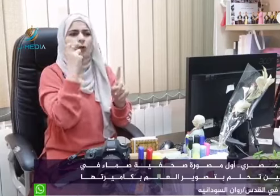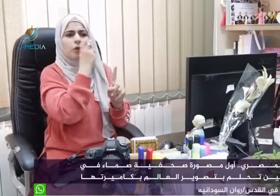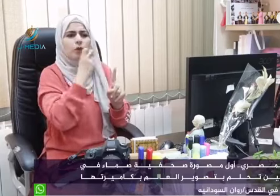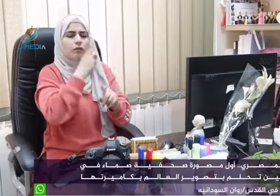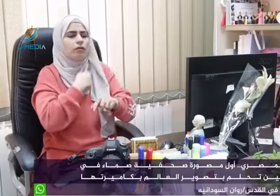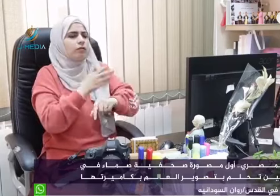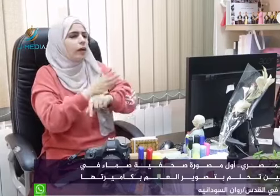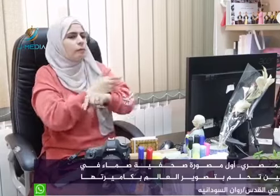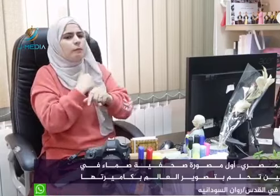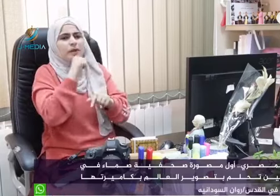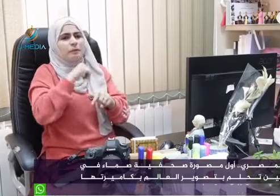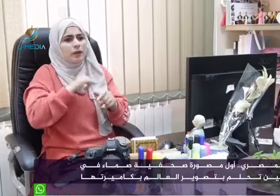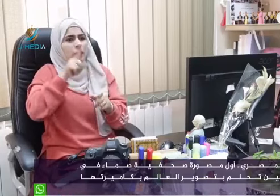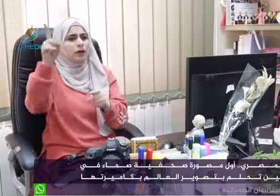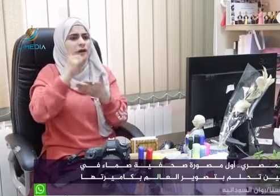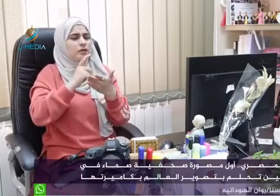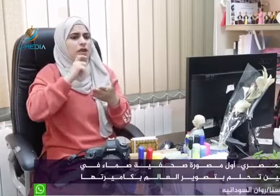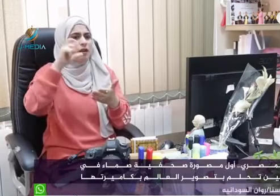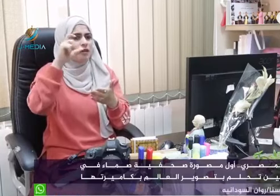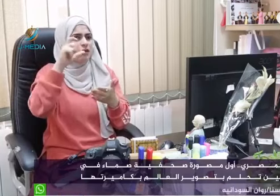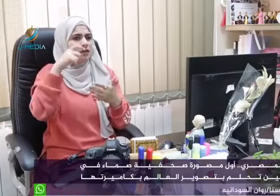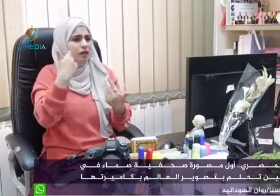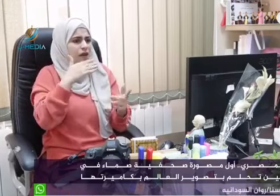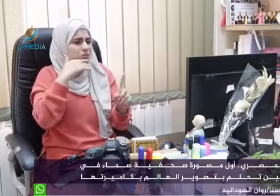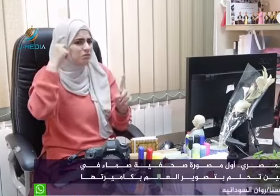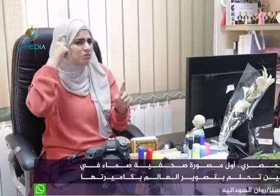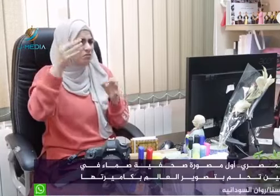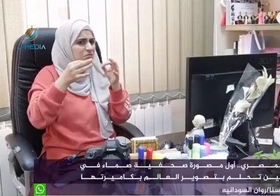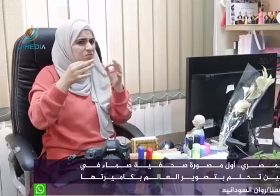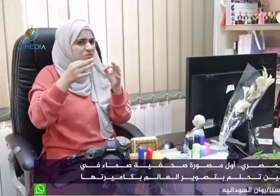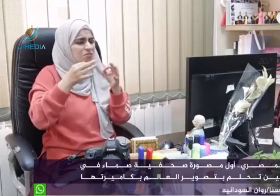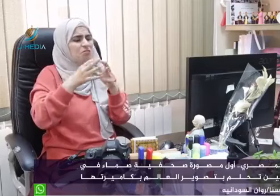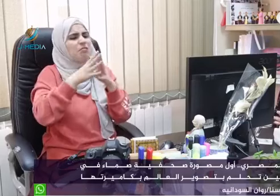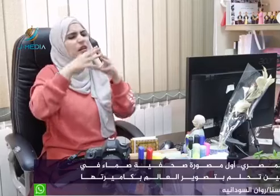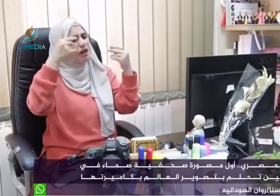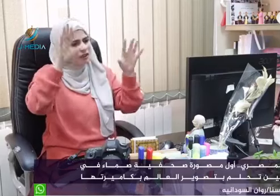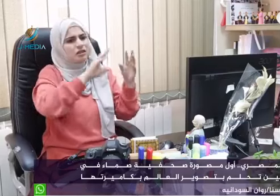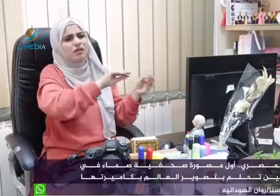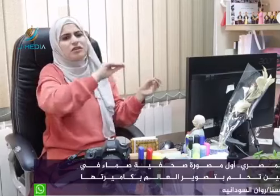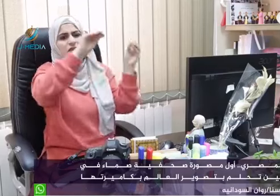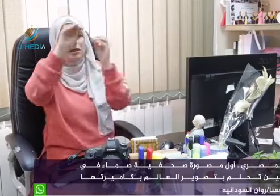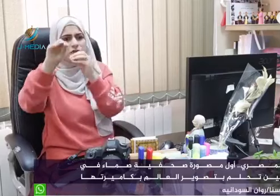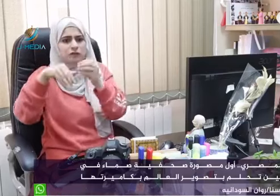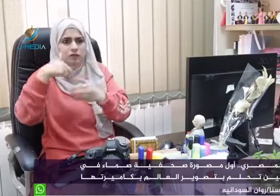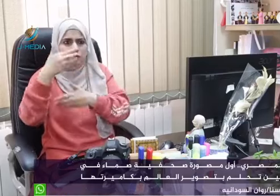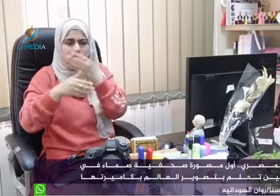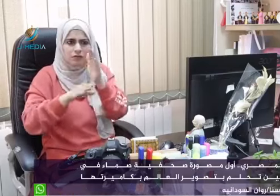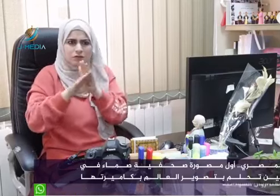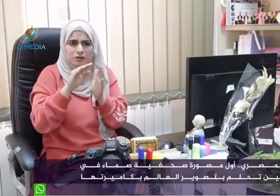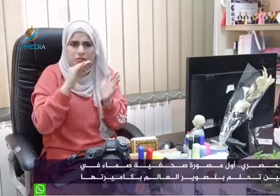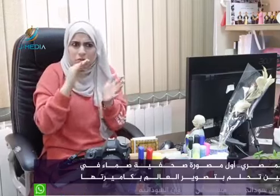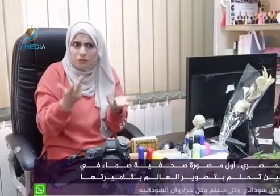الإسلامية خاصة أنه كان فيه التركيز على النطق كثير فانتقلنا للهلال الأحمر